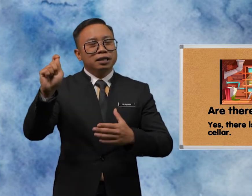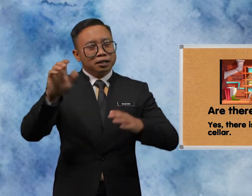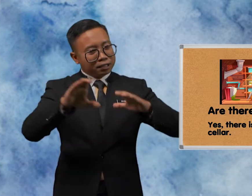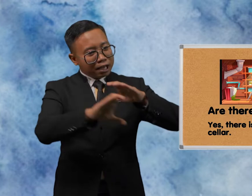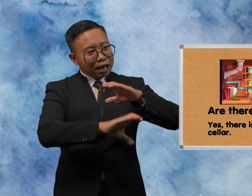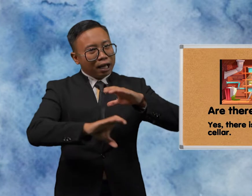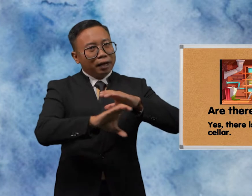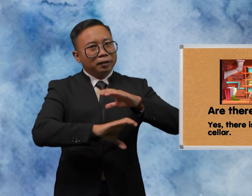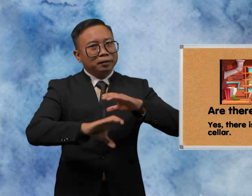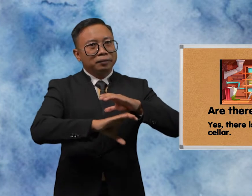Cellar